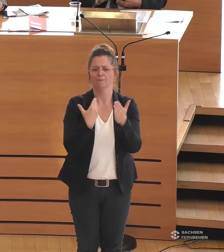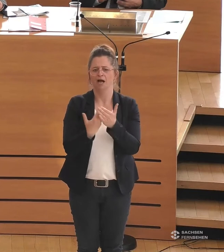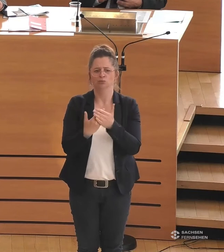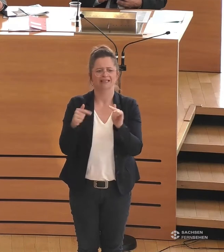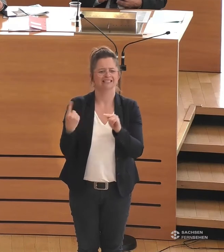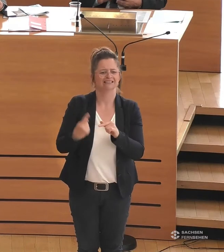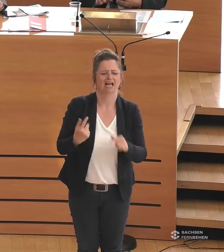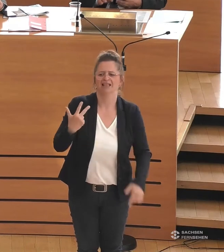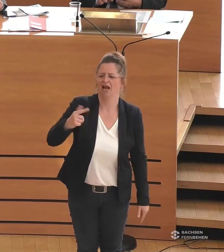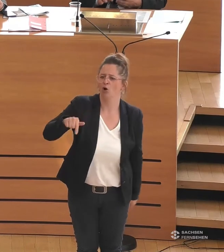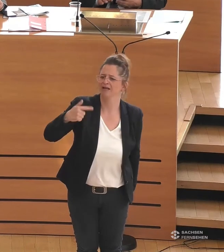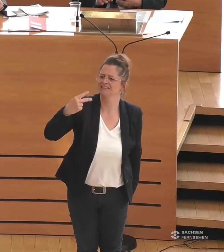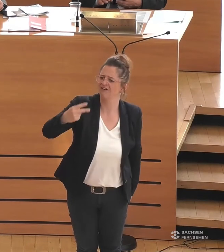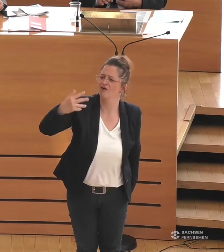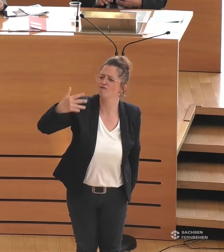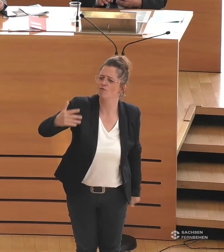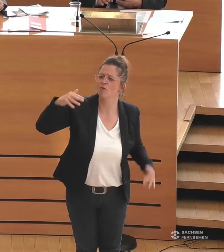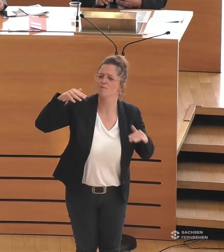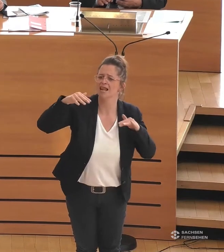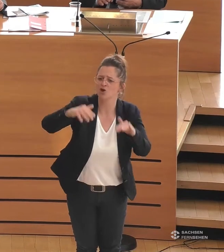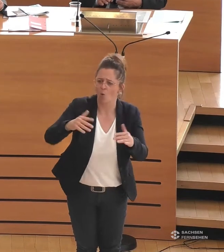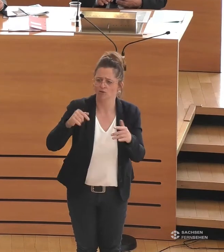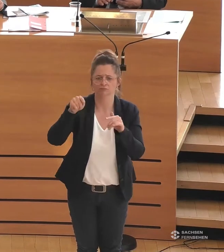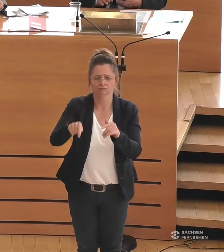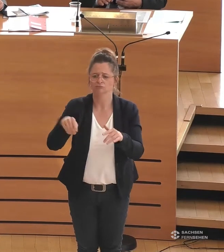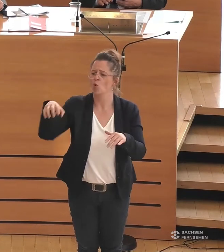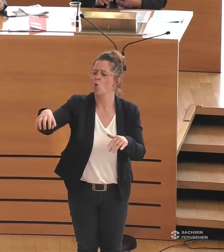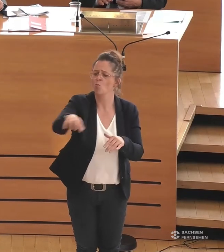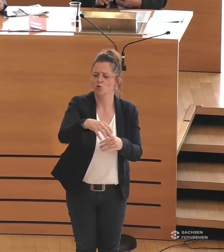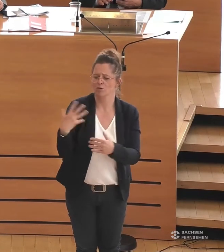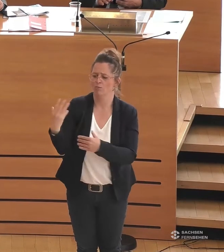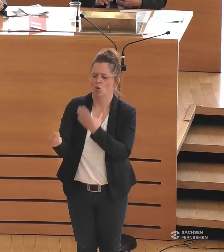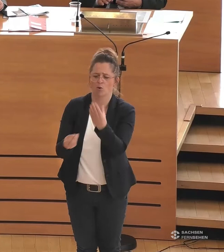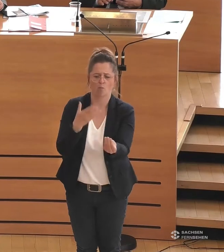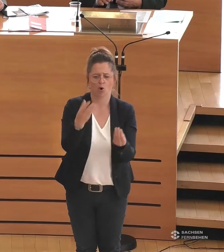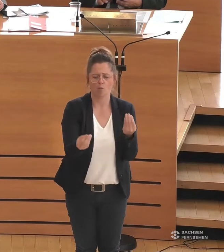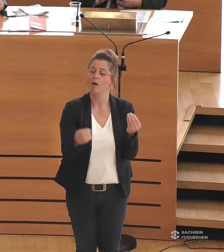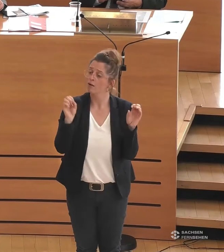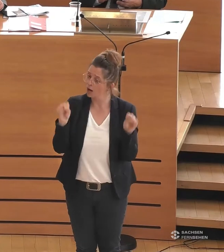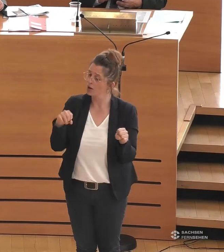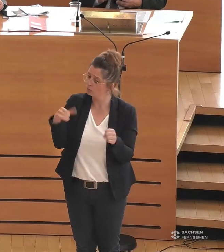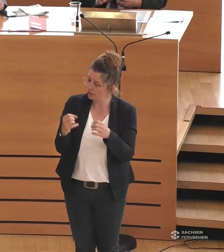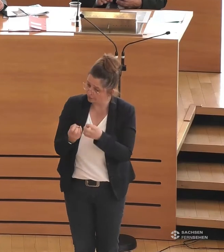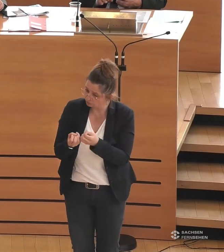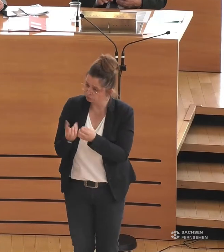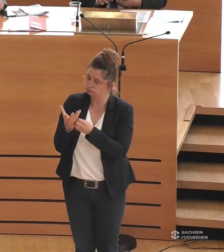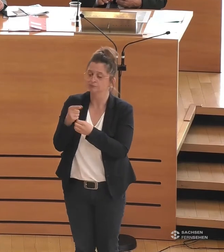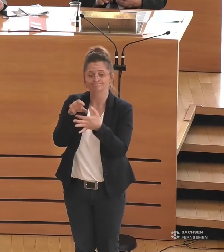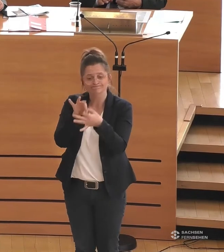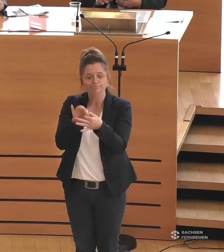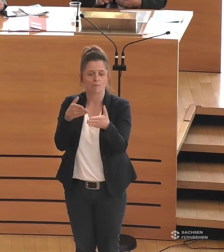,25 Millionen Euro den Kommunen zur Verfügung standen, stehen, um Projekte der Barrierefreiheit im öffentlichen Raum